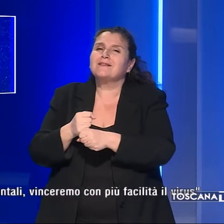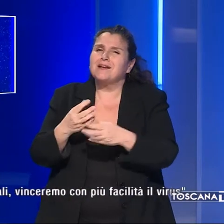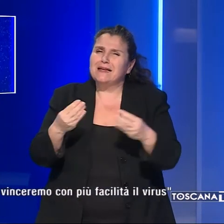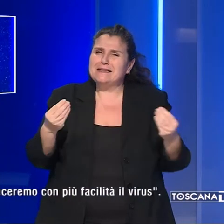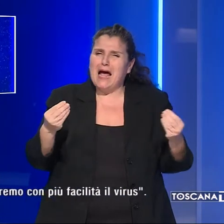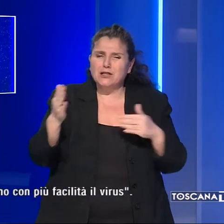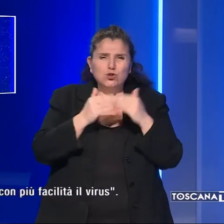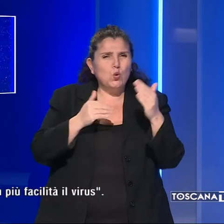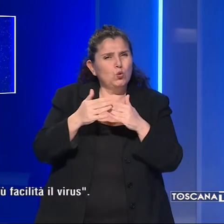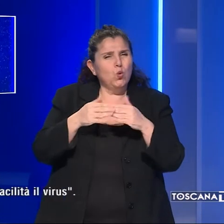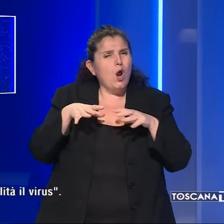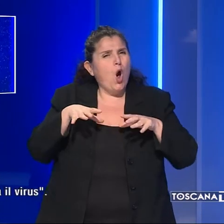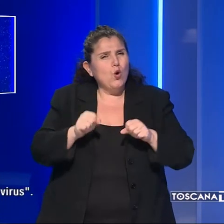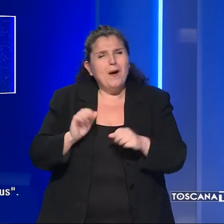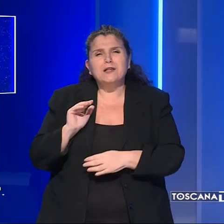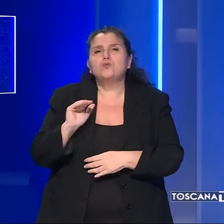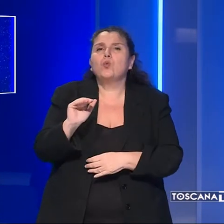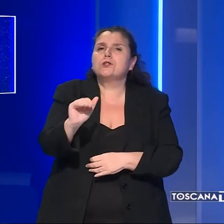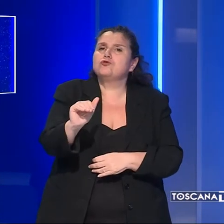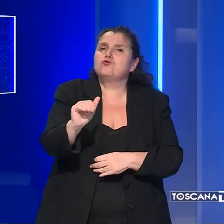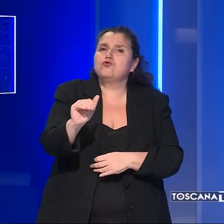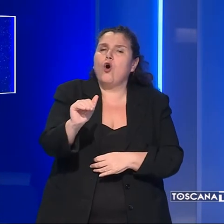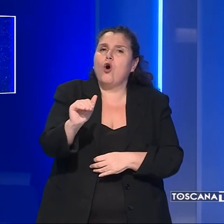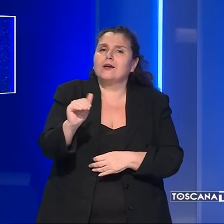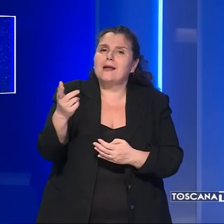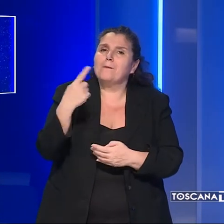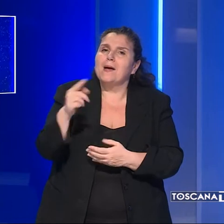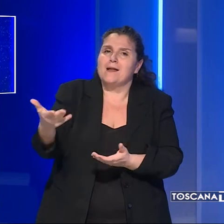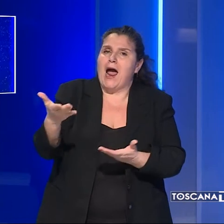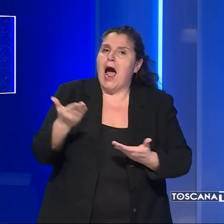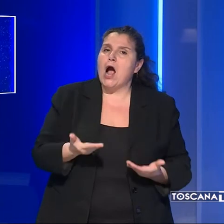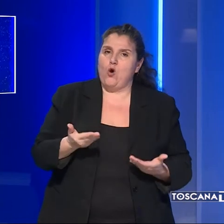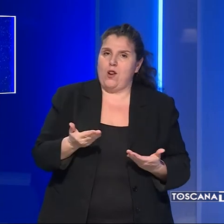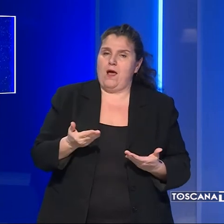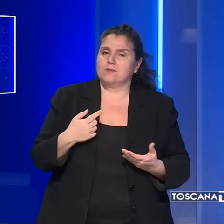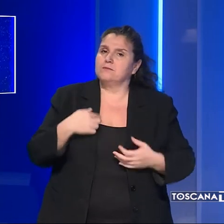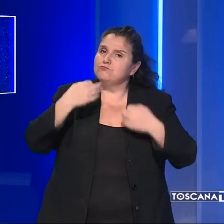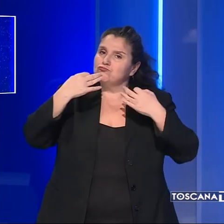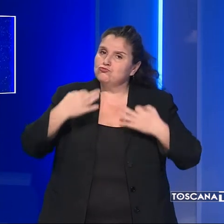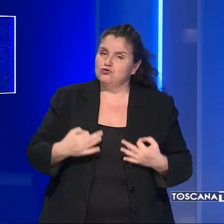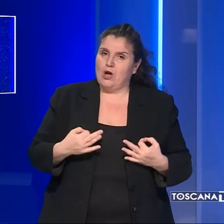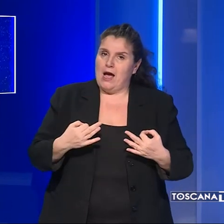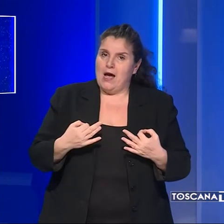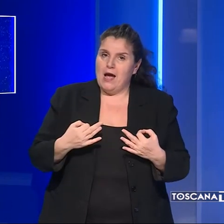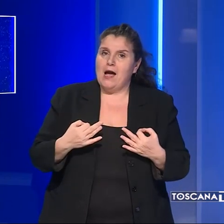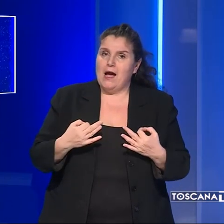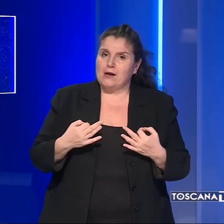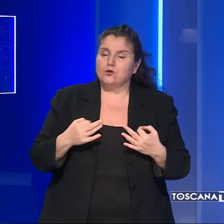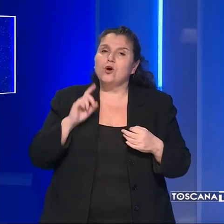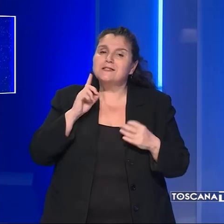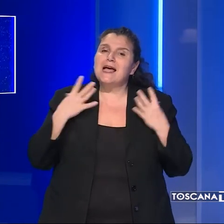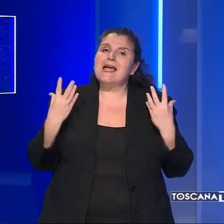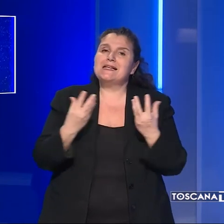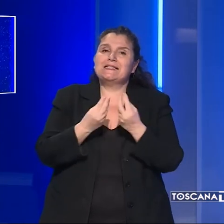strutture impegnate ogni giorno sul fronte dell'accoglienza. Sono certo che, se staremo